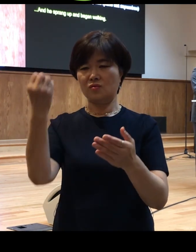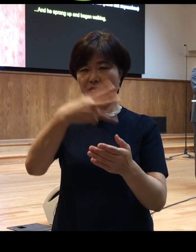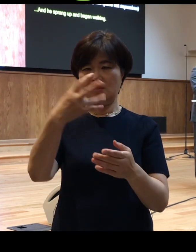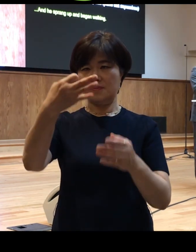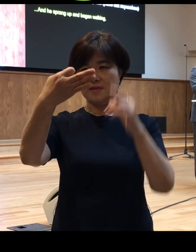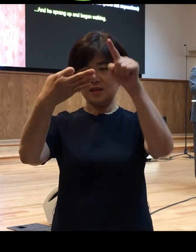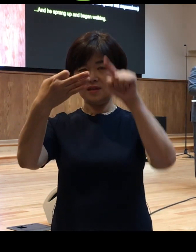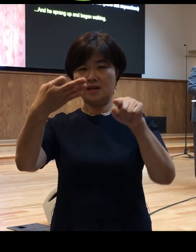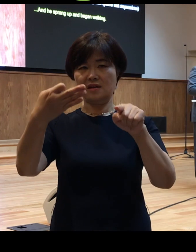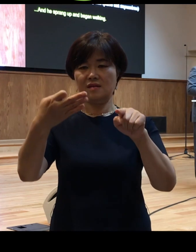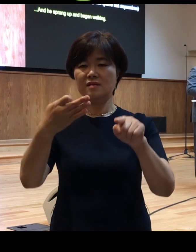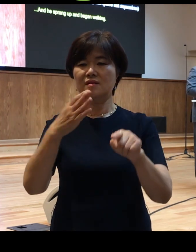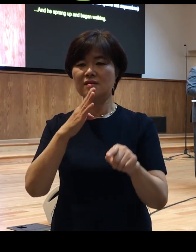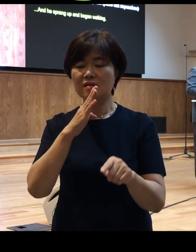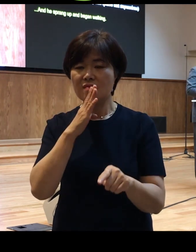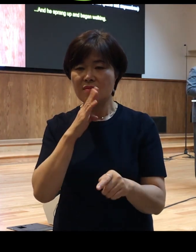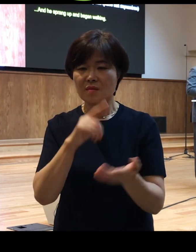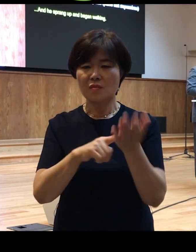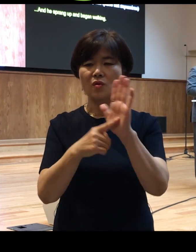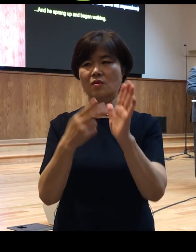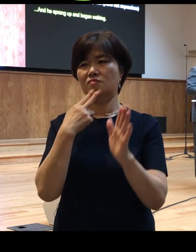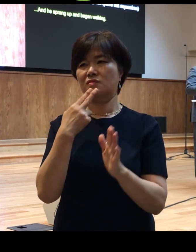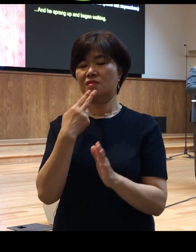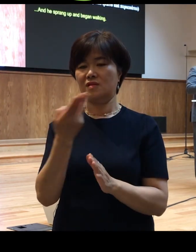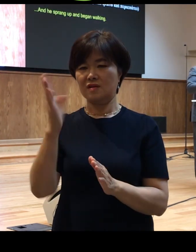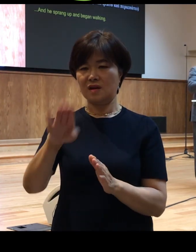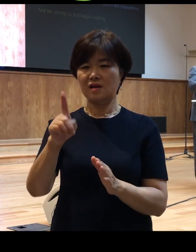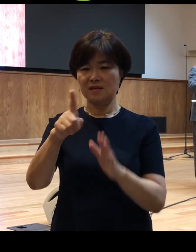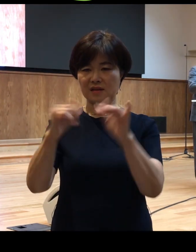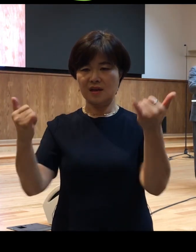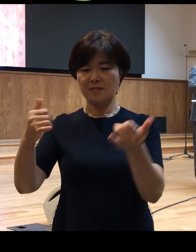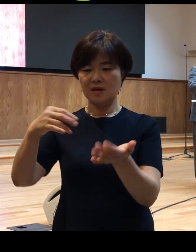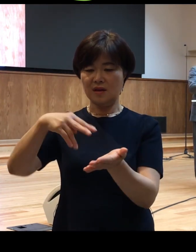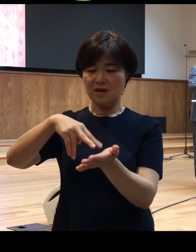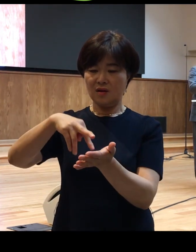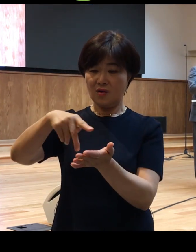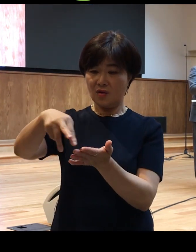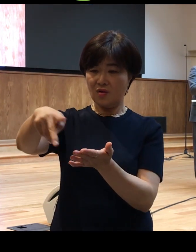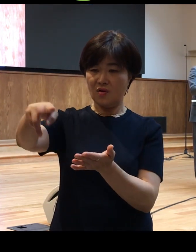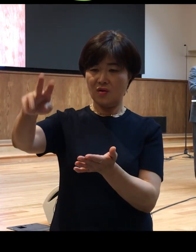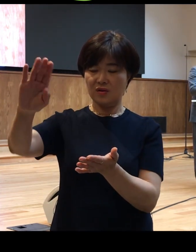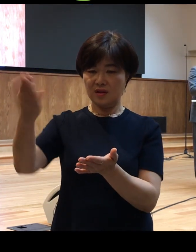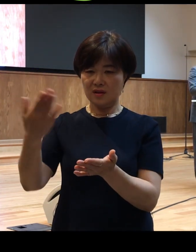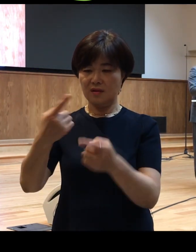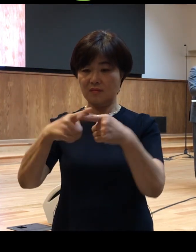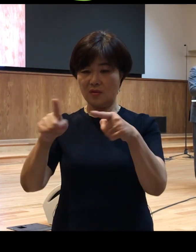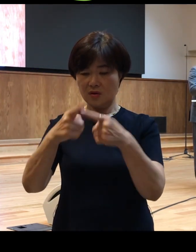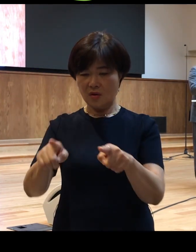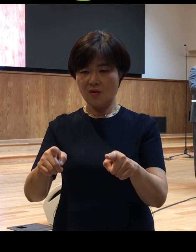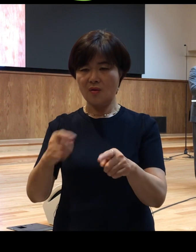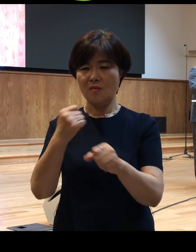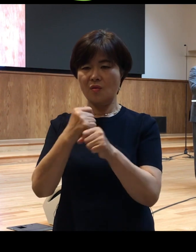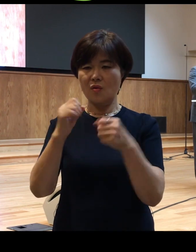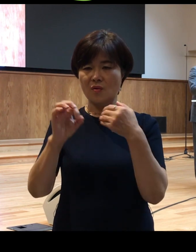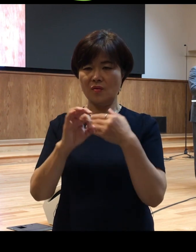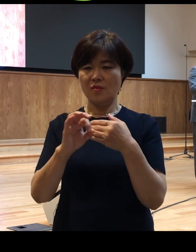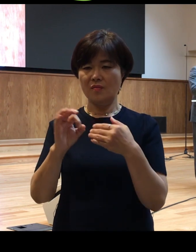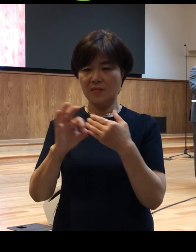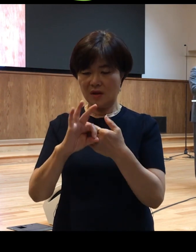직접적인 표현은 없지만요 그가 걸었다 라고 번역한 동사를 보니까 페리 파테오라고 하는